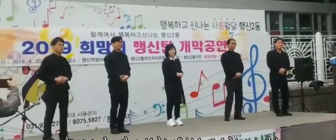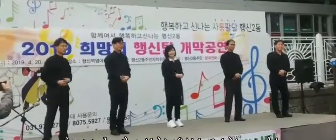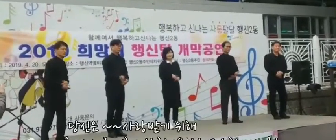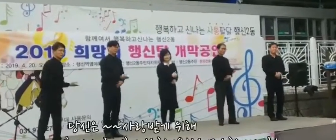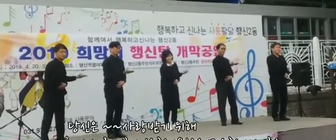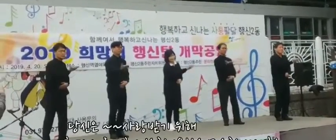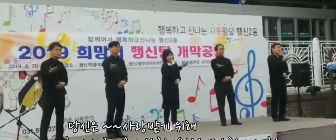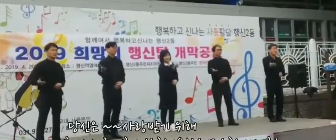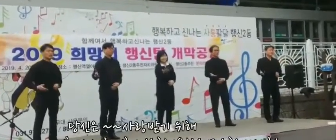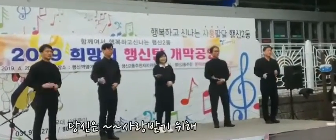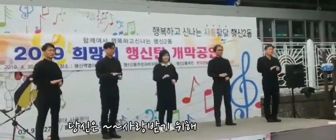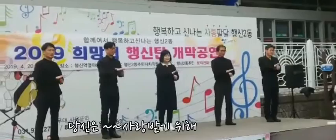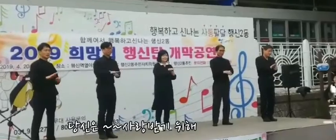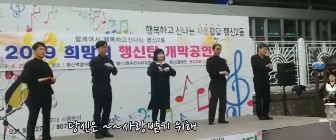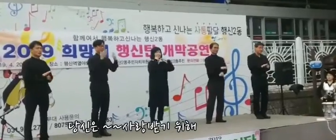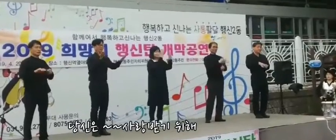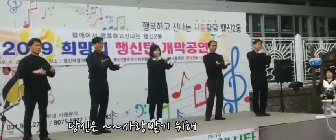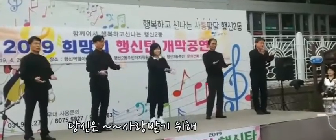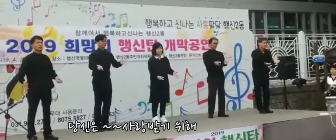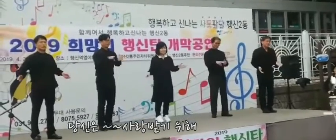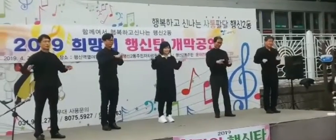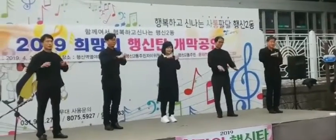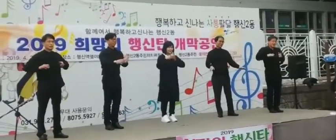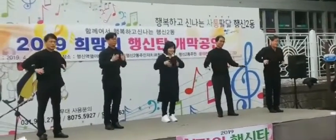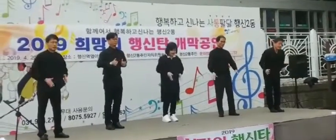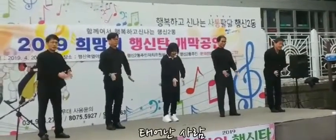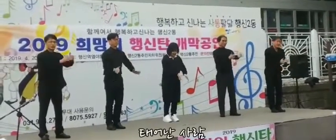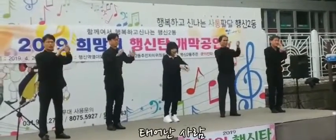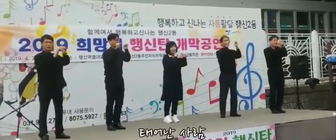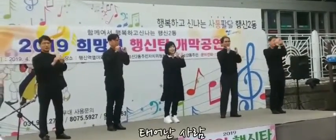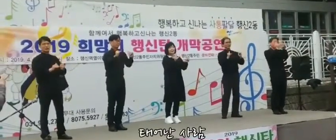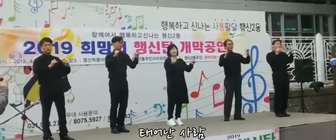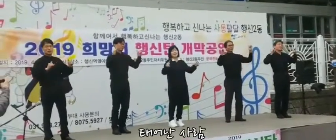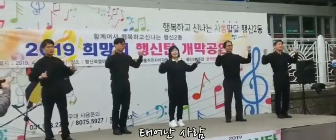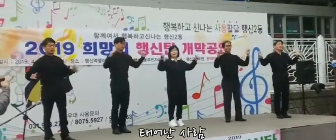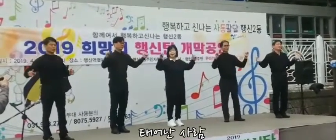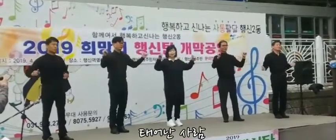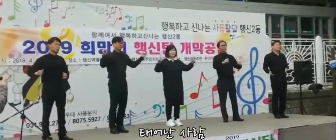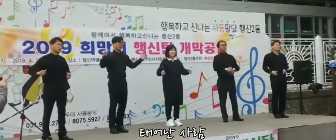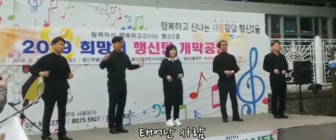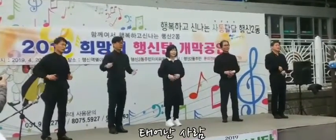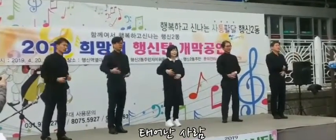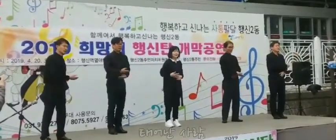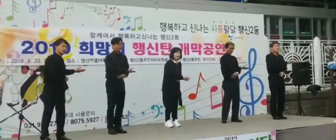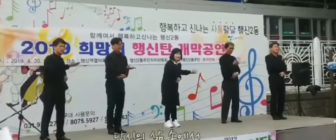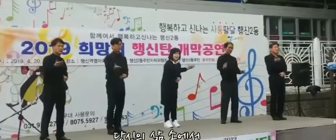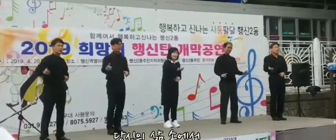당신은 사랑받기 위해 태어난 사람 당신의